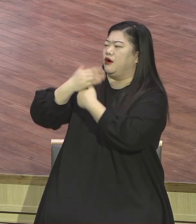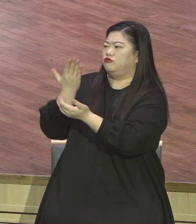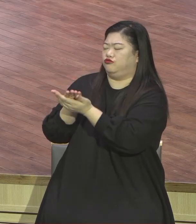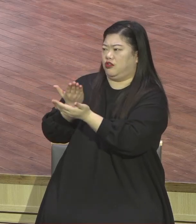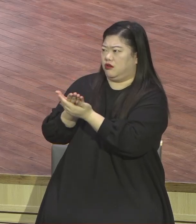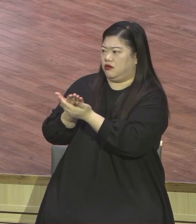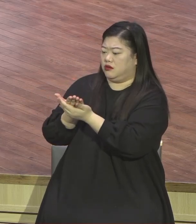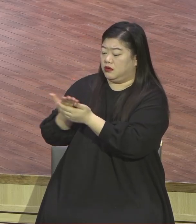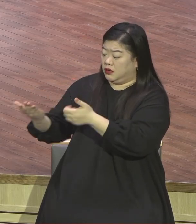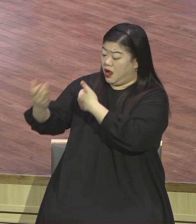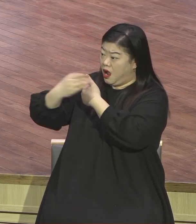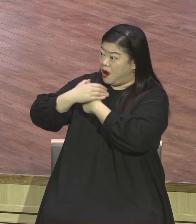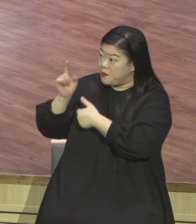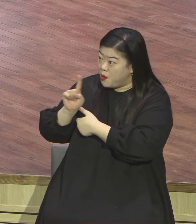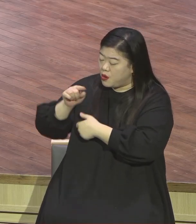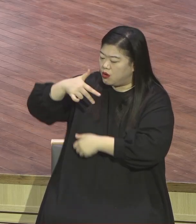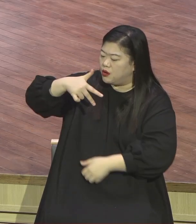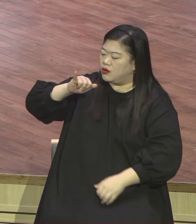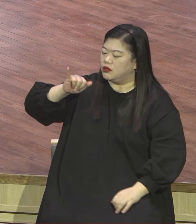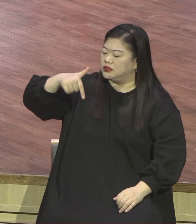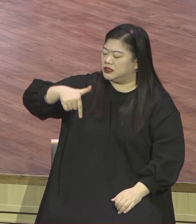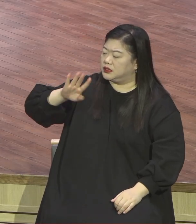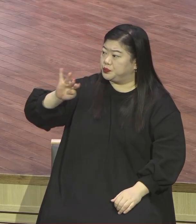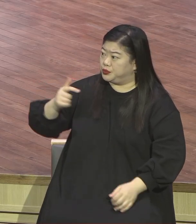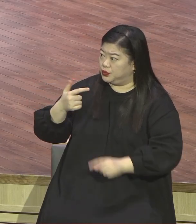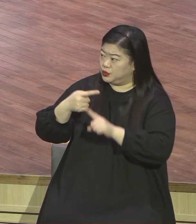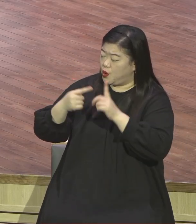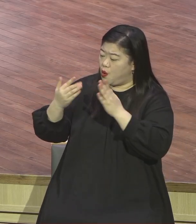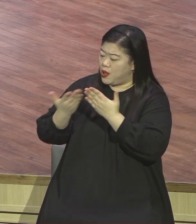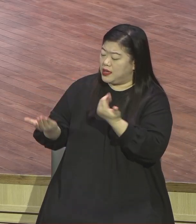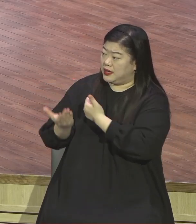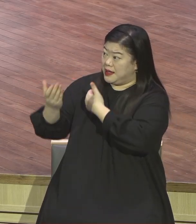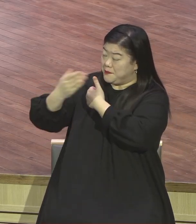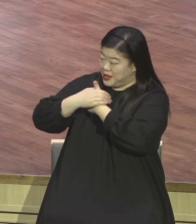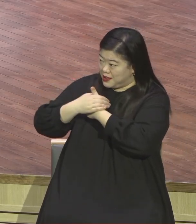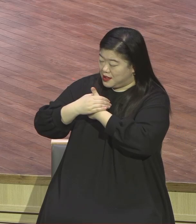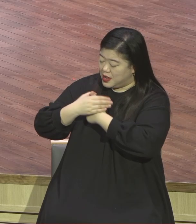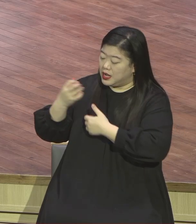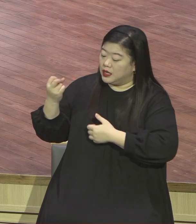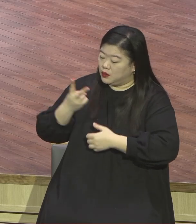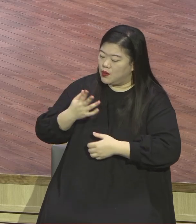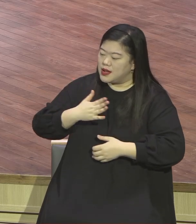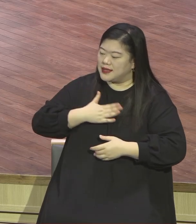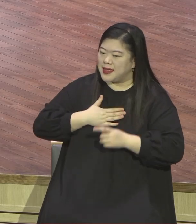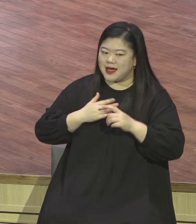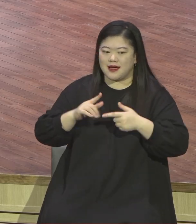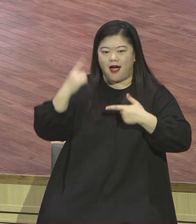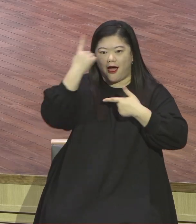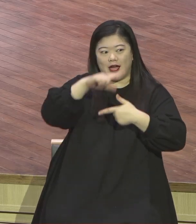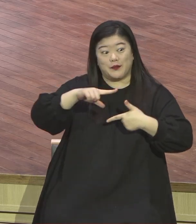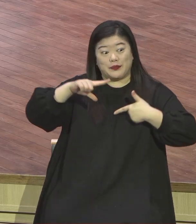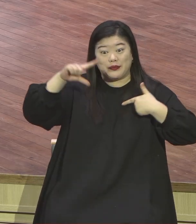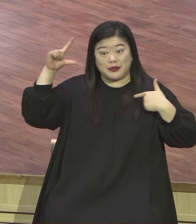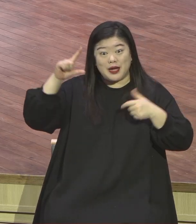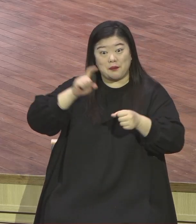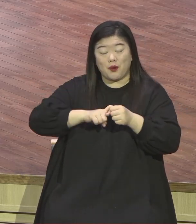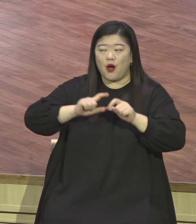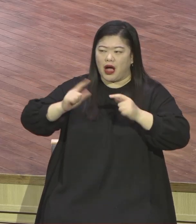직법을 통하여 죽도록 충성하는 것입니다 주님의 뜻을 이루기 위해서 내 뜻이 아니에요 내 계산이 아닙니다 내 유익이